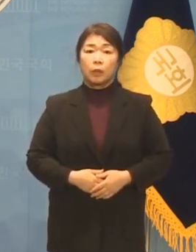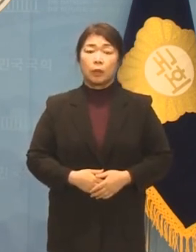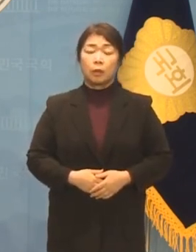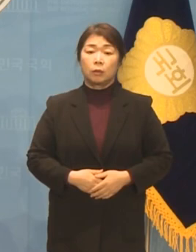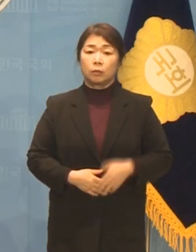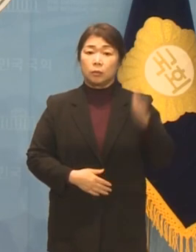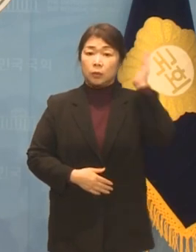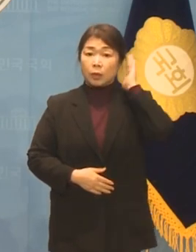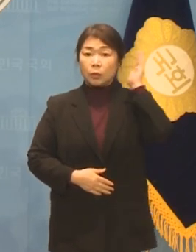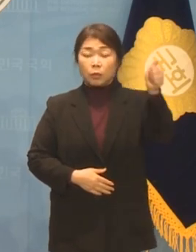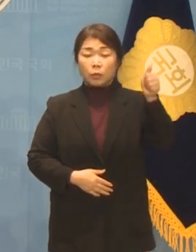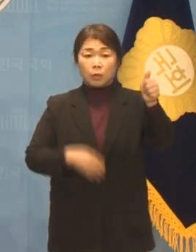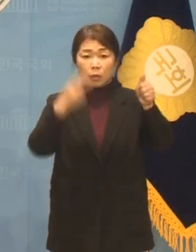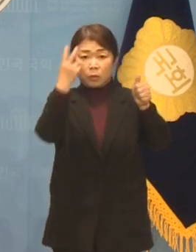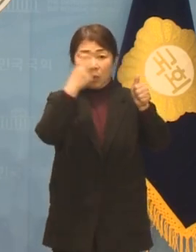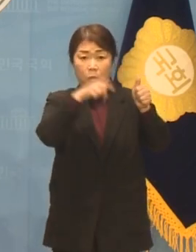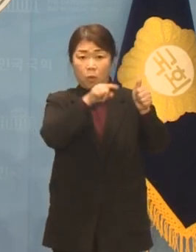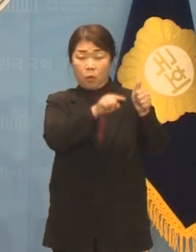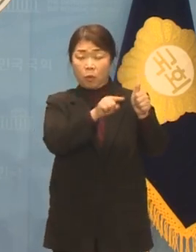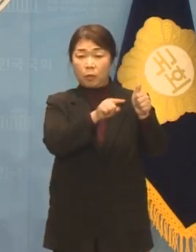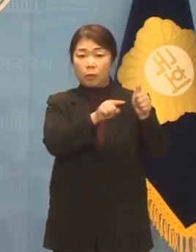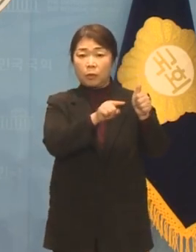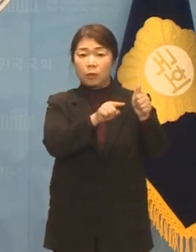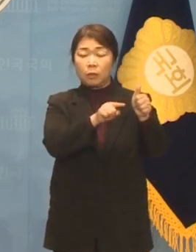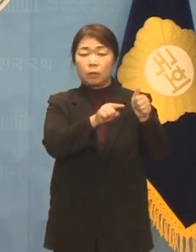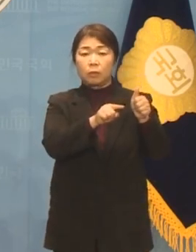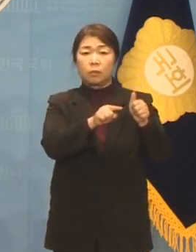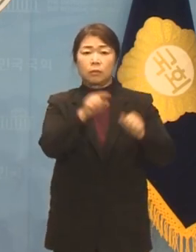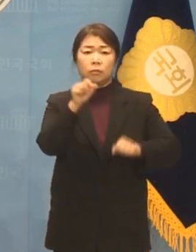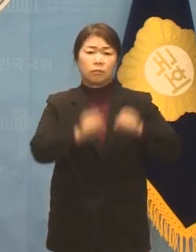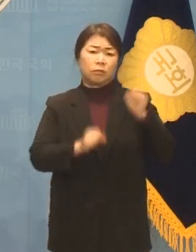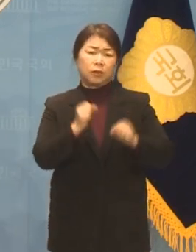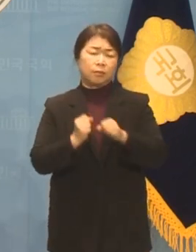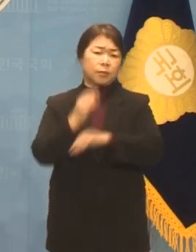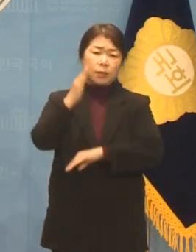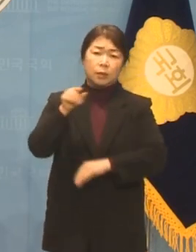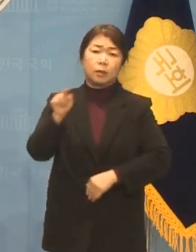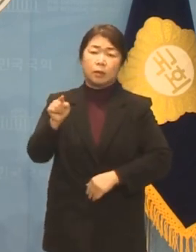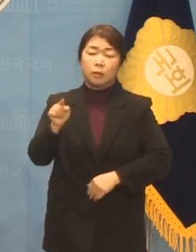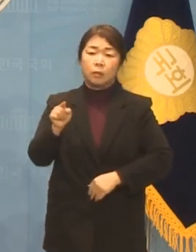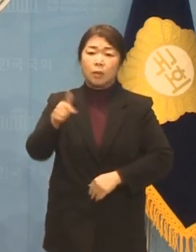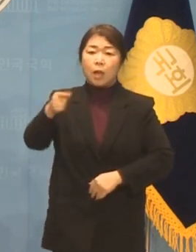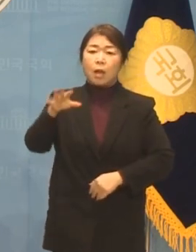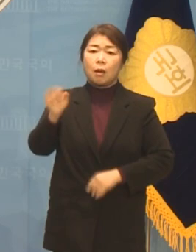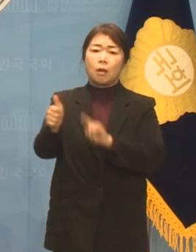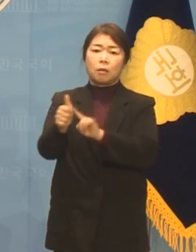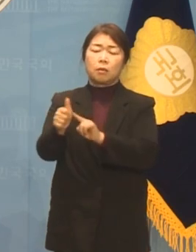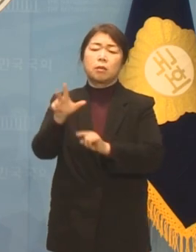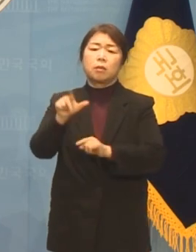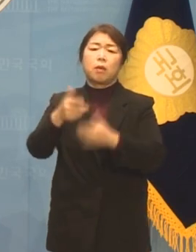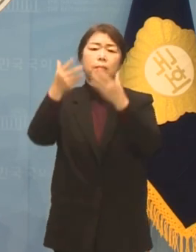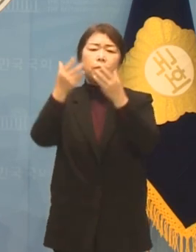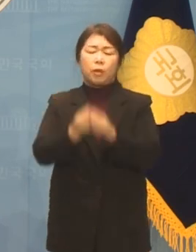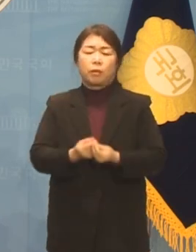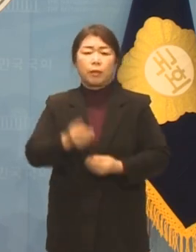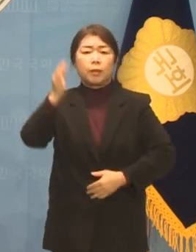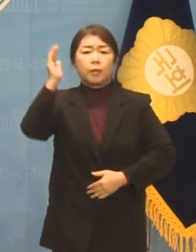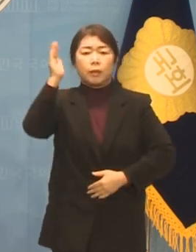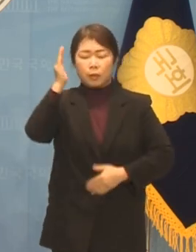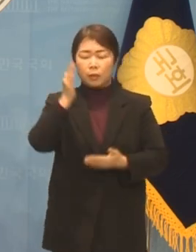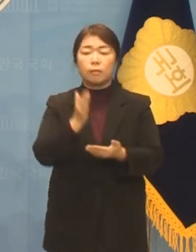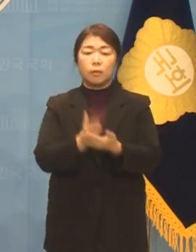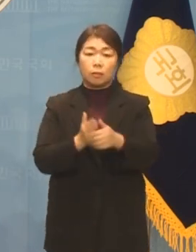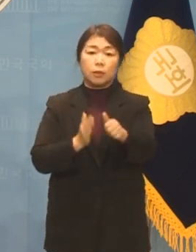대통령 경호처의 난동을 강성희 의원 탓으로 몰고 가려는 파렴치한 짓을